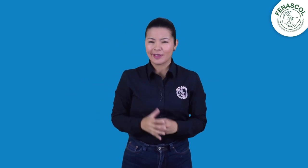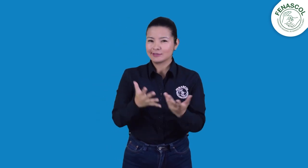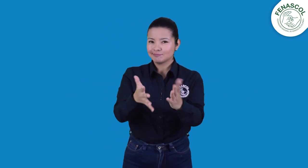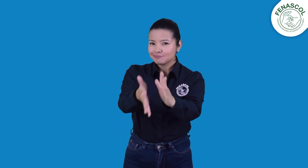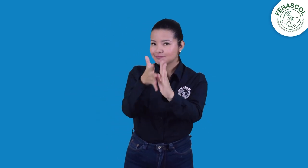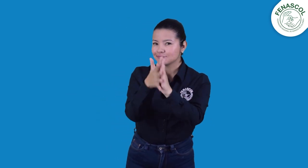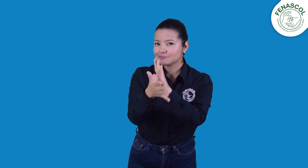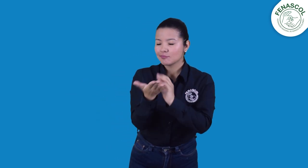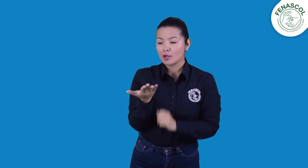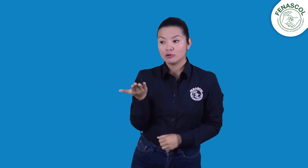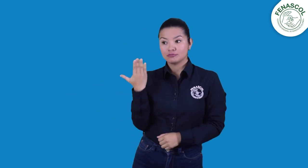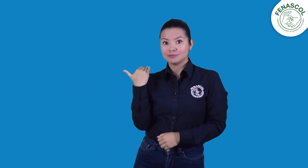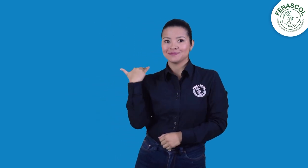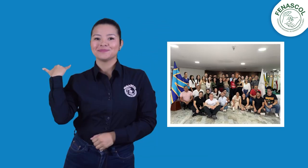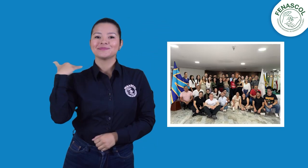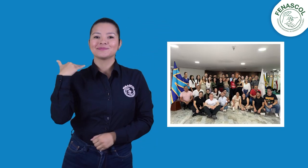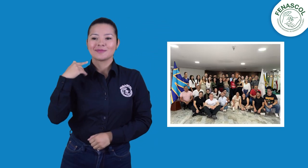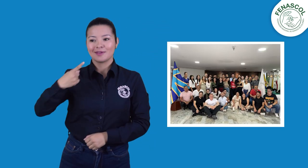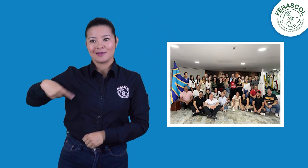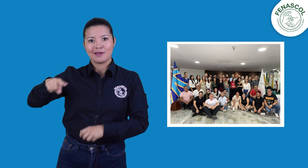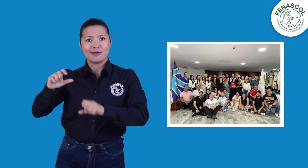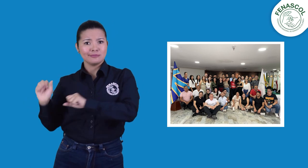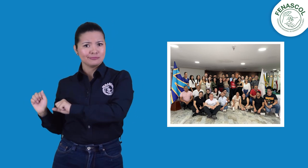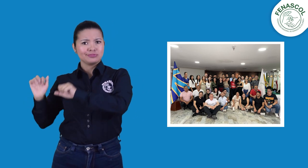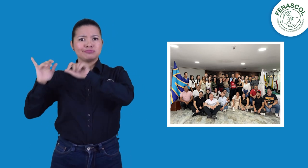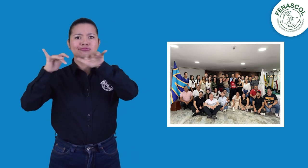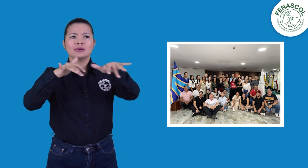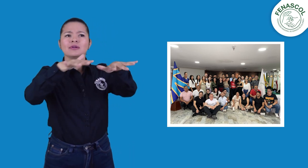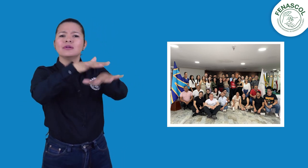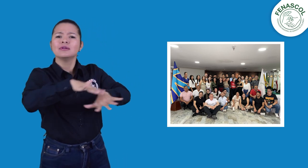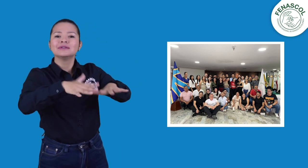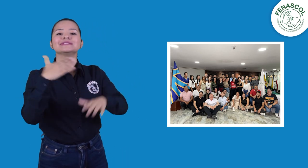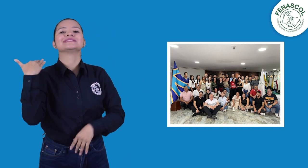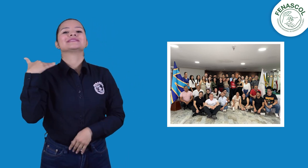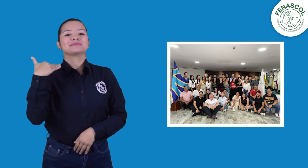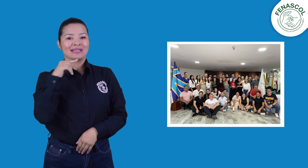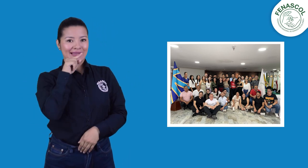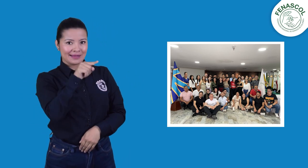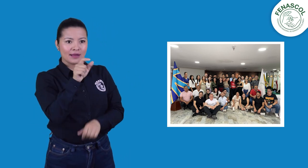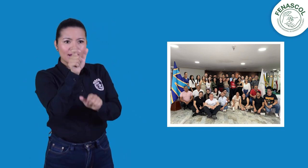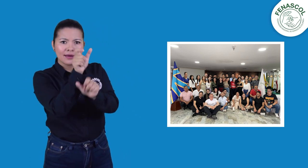Adicional a lo anterior, en el marco de la Asamblea de FENASCOL, que se realizó en Armenia,